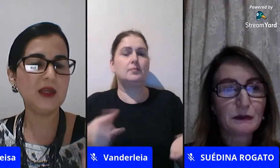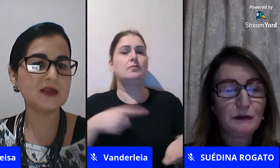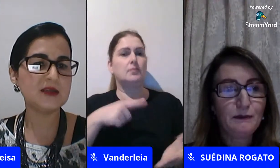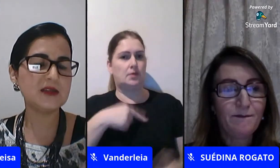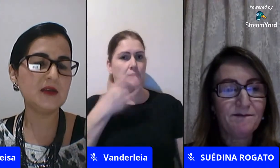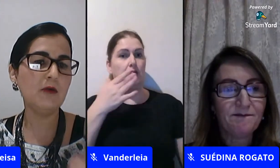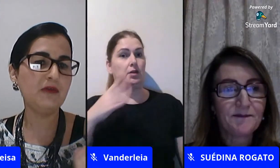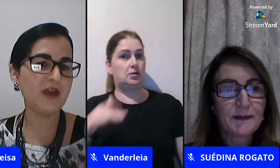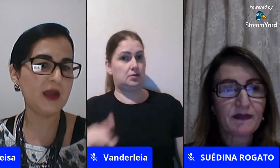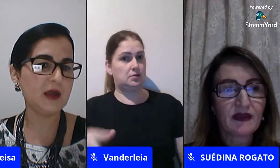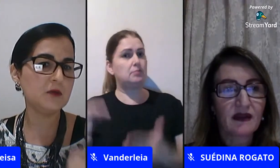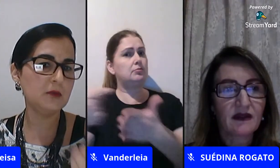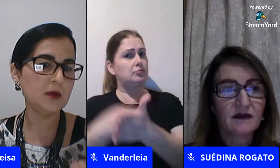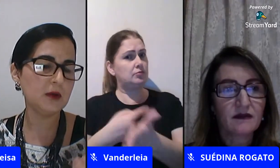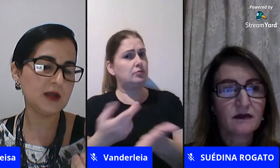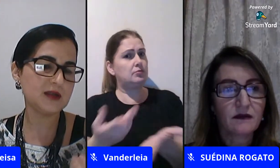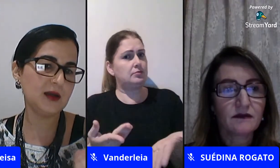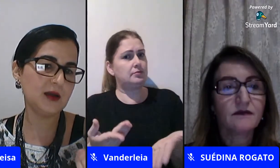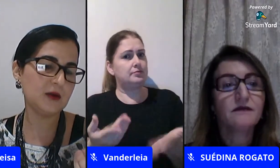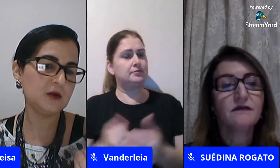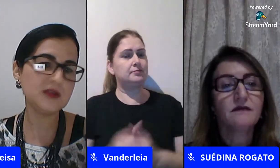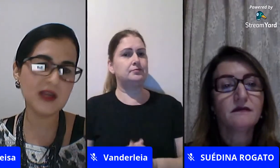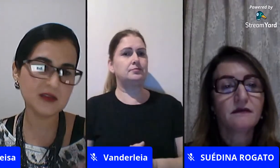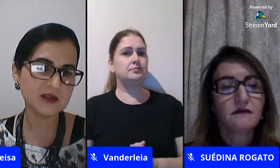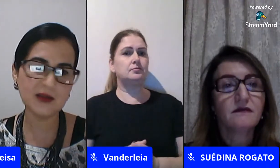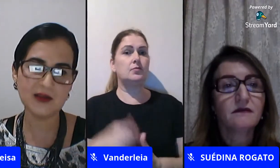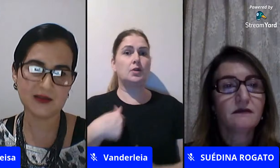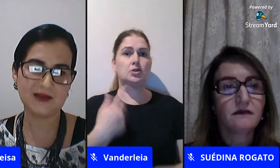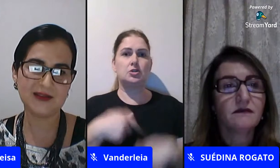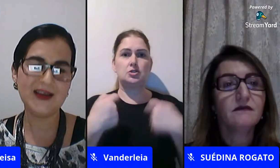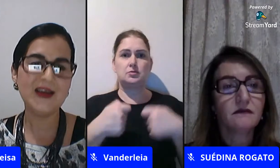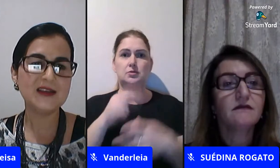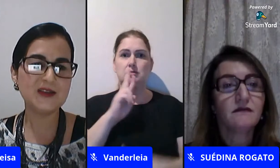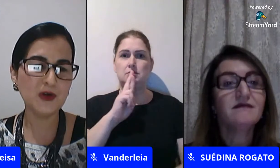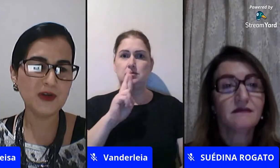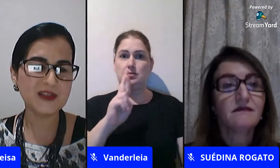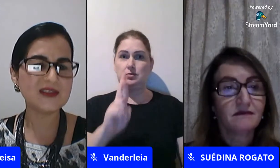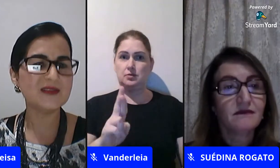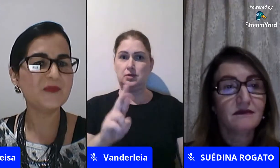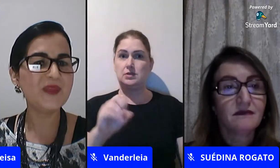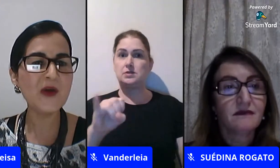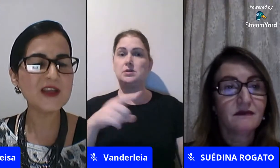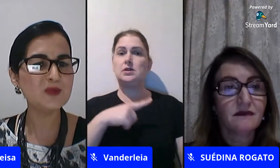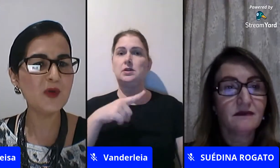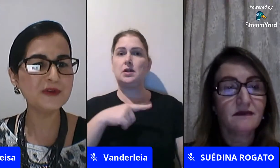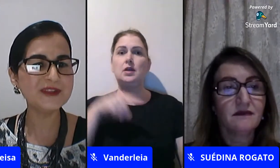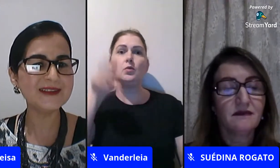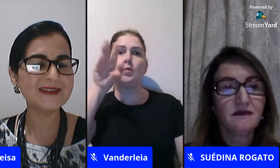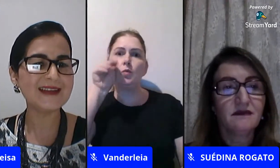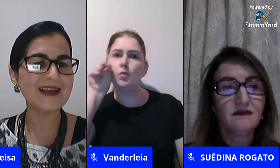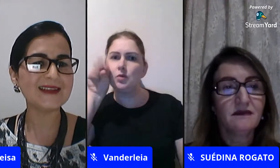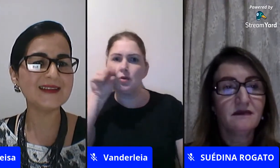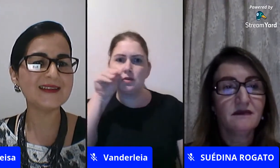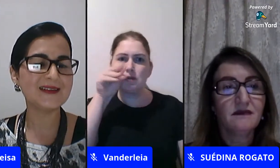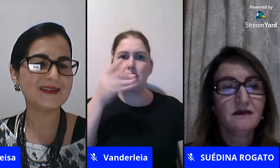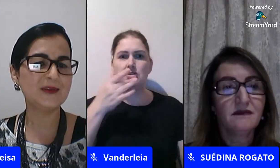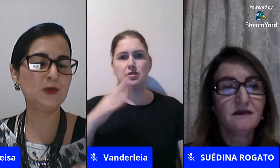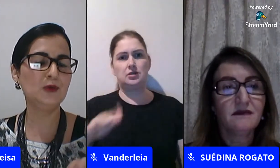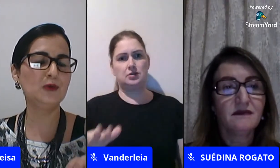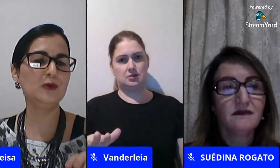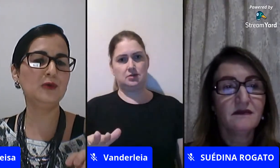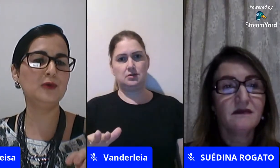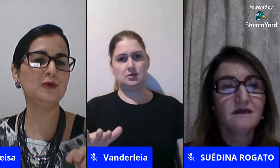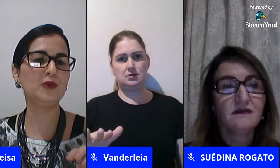responder se houver uma a curiosidade das crianças dois não responda nada